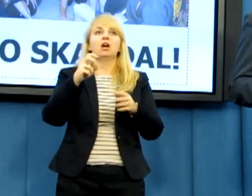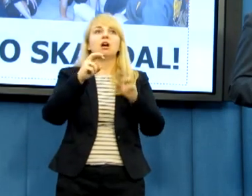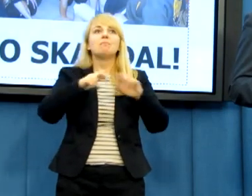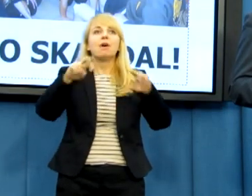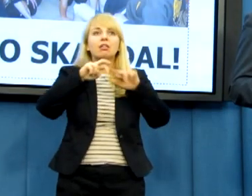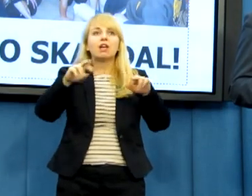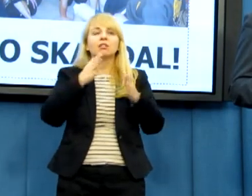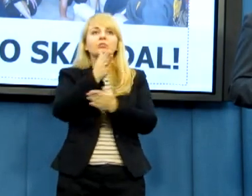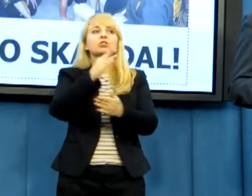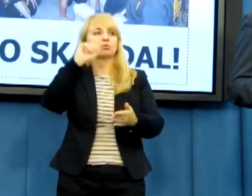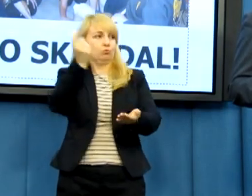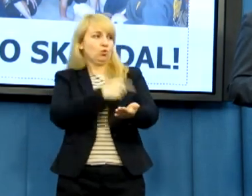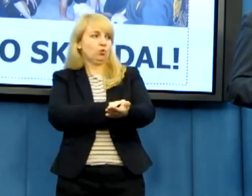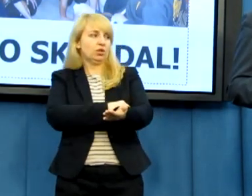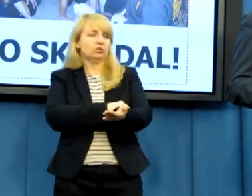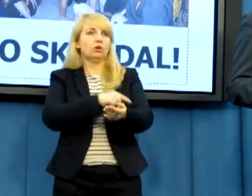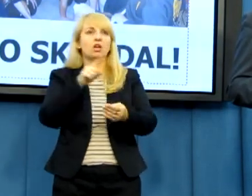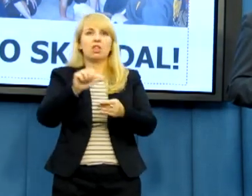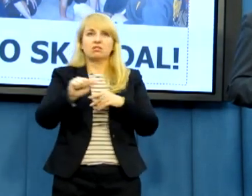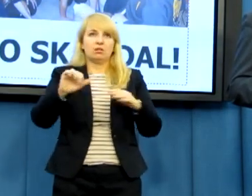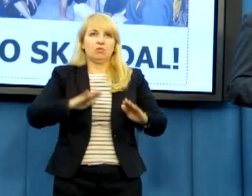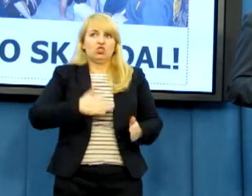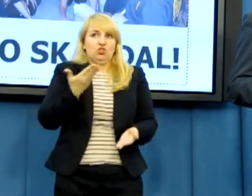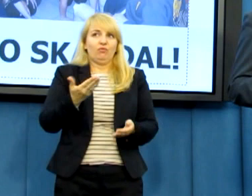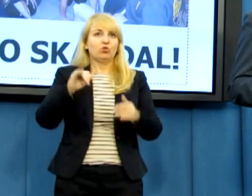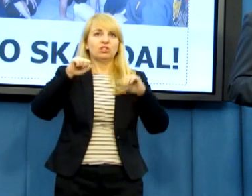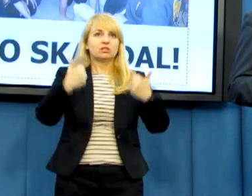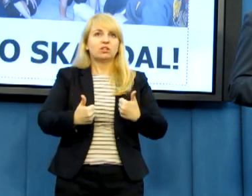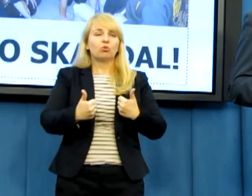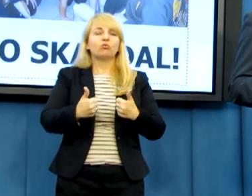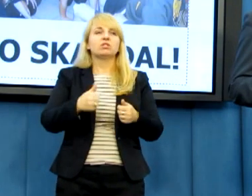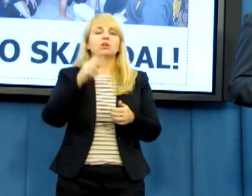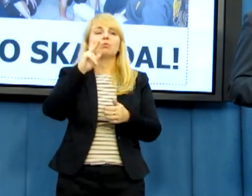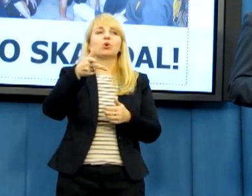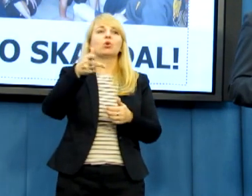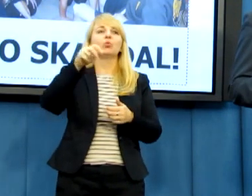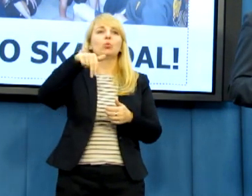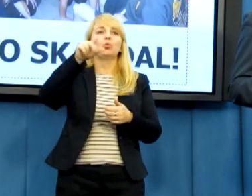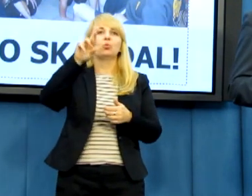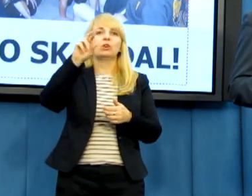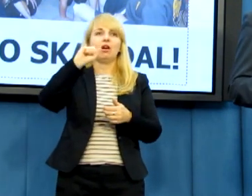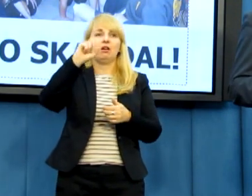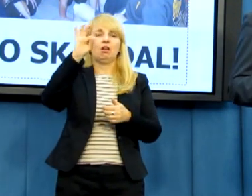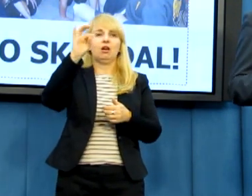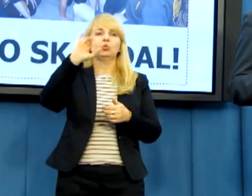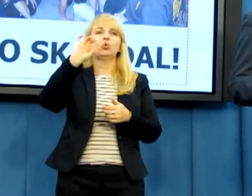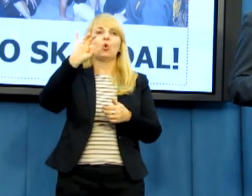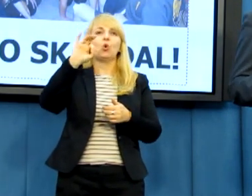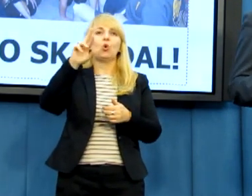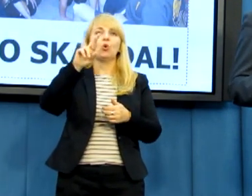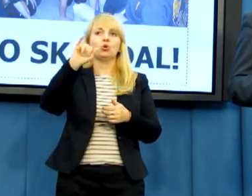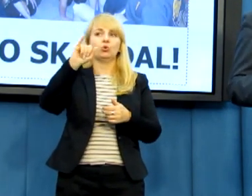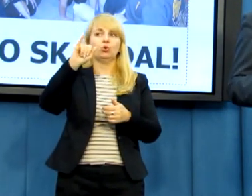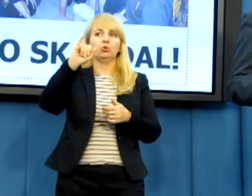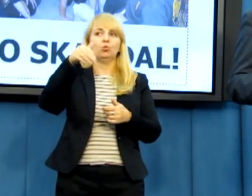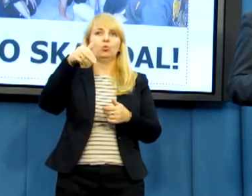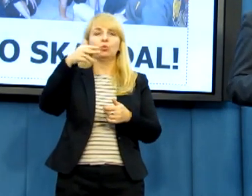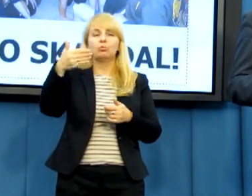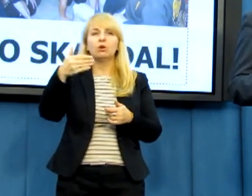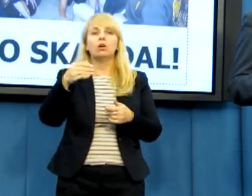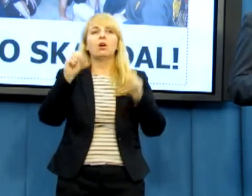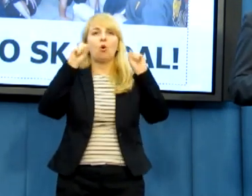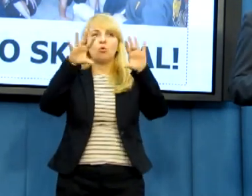szokujące jest stanowisko kuratorium oświaty, które w tej sprawie milczy bądź uważa, że jest to